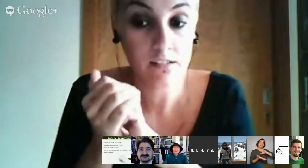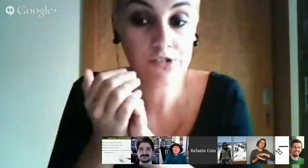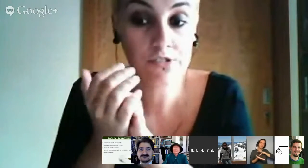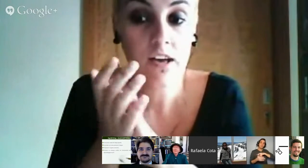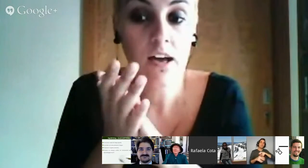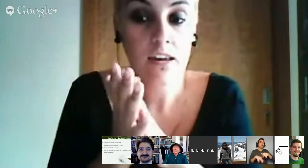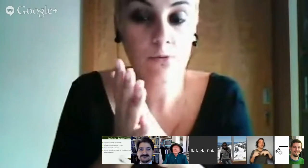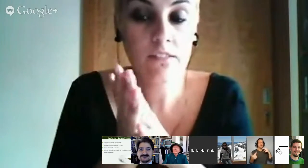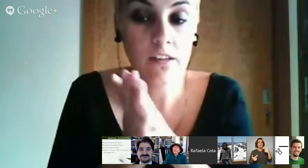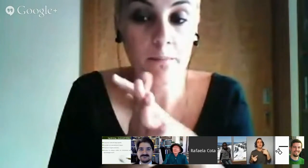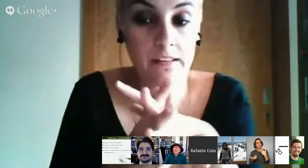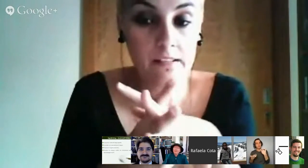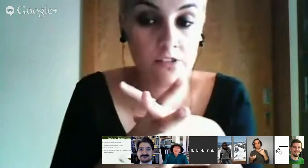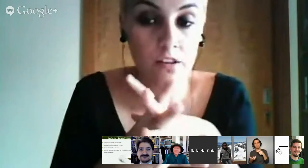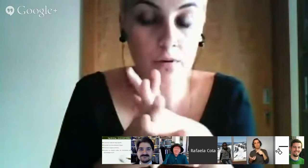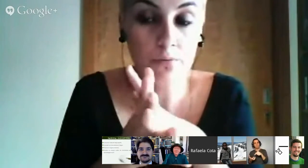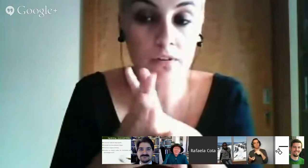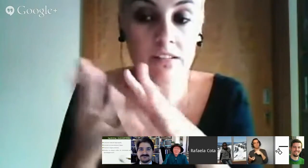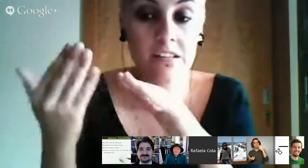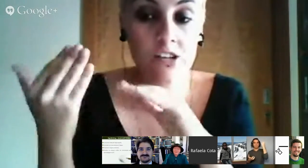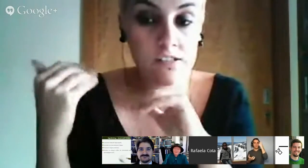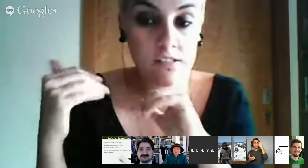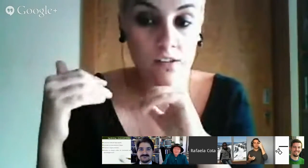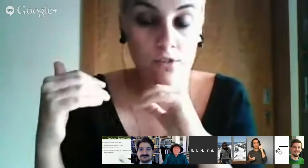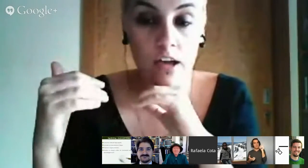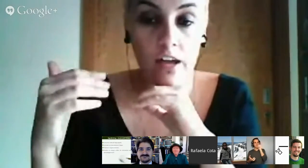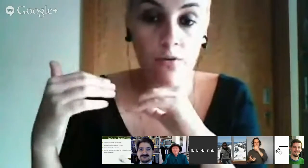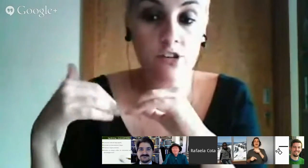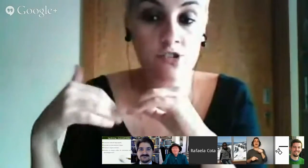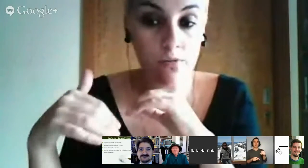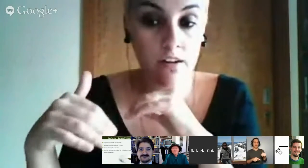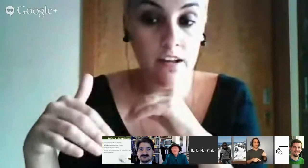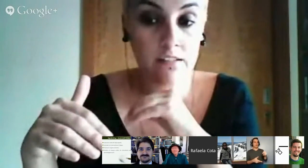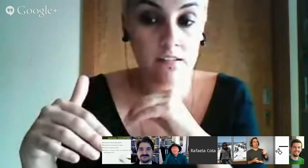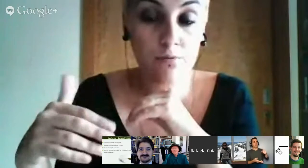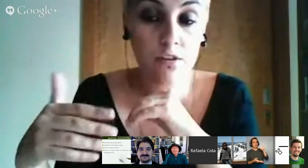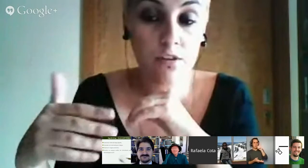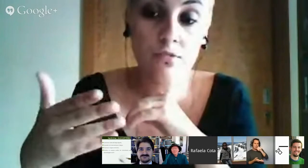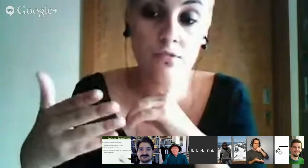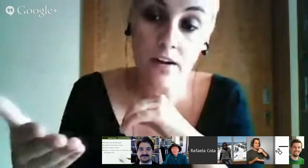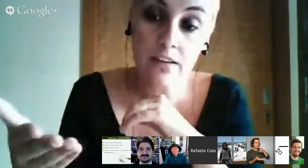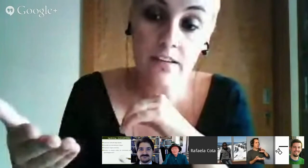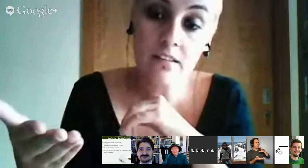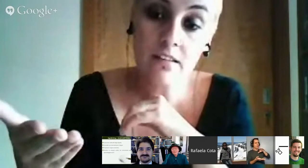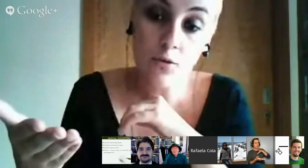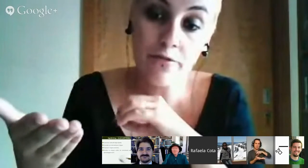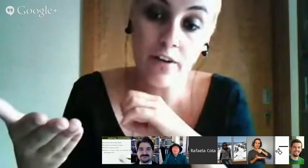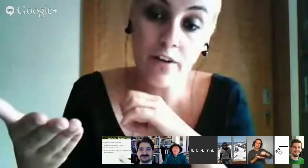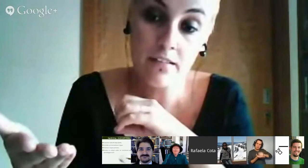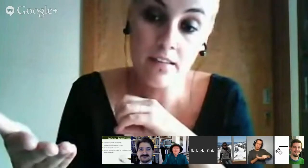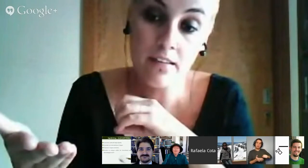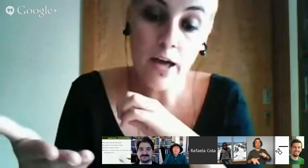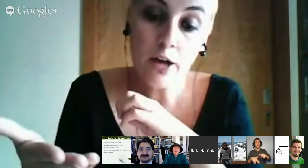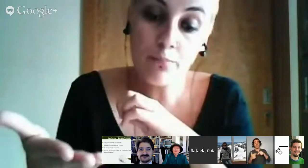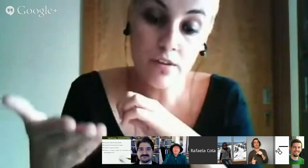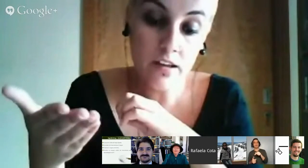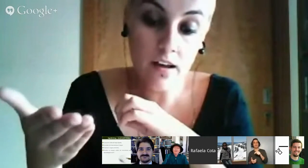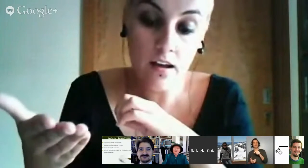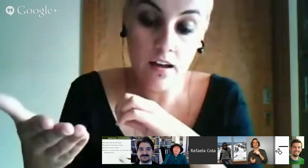existe no ensino e aprendizagem da língua portuguesa desde cedo, enquanto eles são crianças. E, portanto, o signwriting seria uma ferramenta que podia